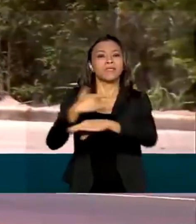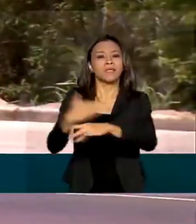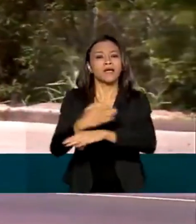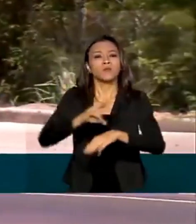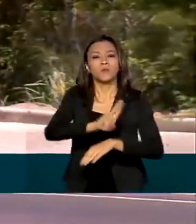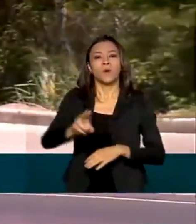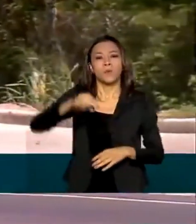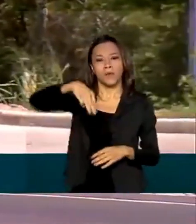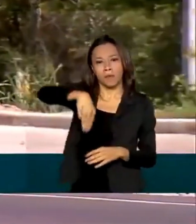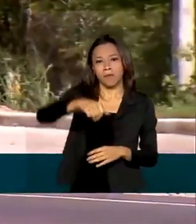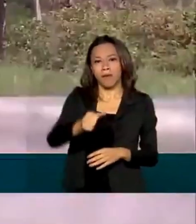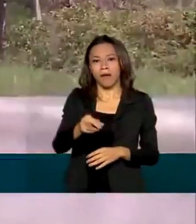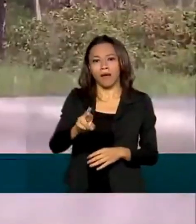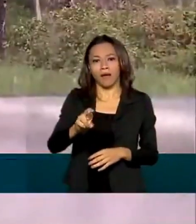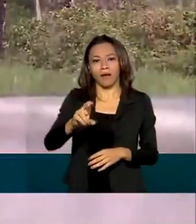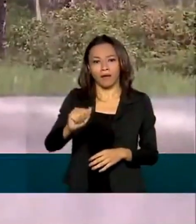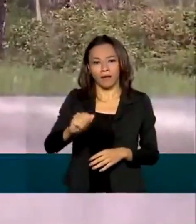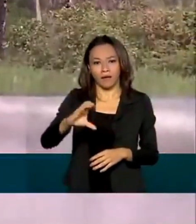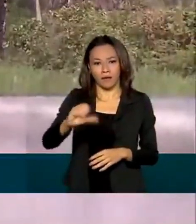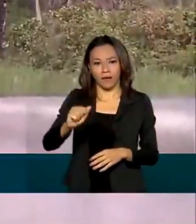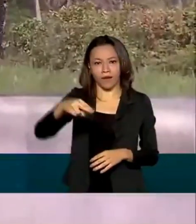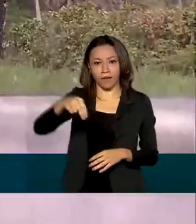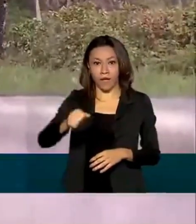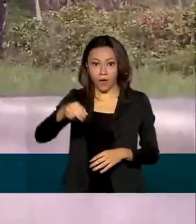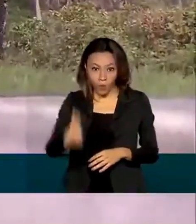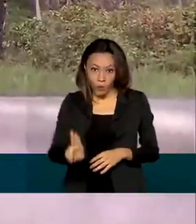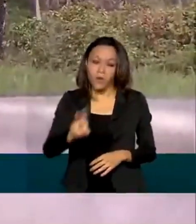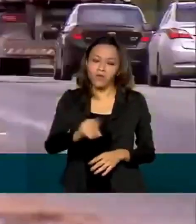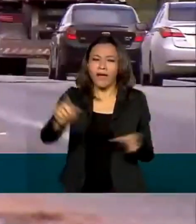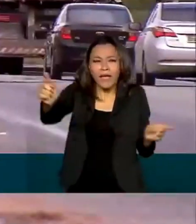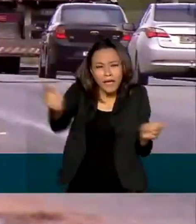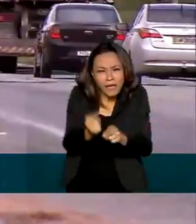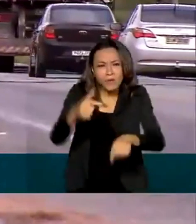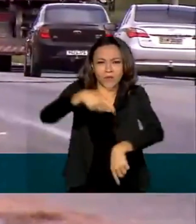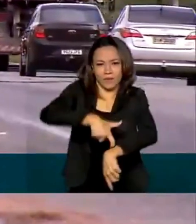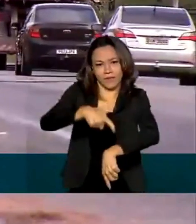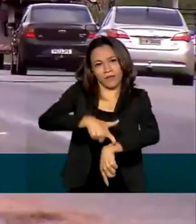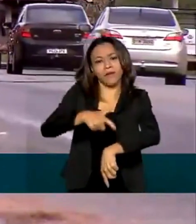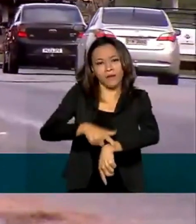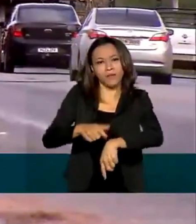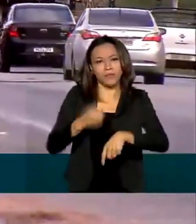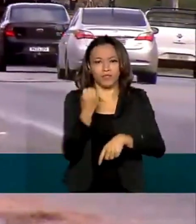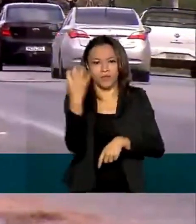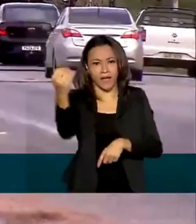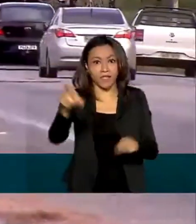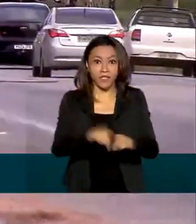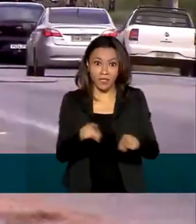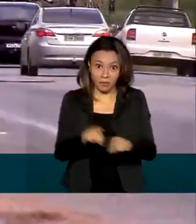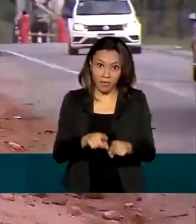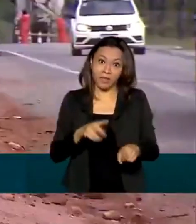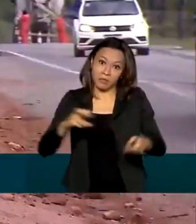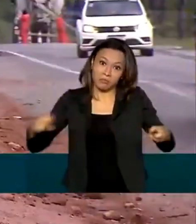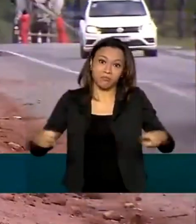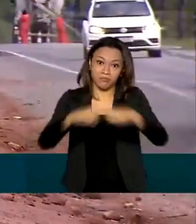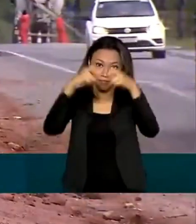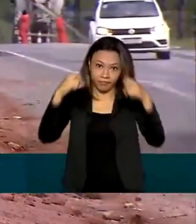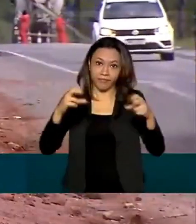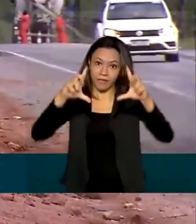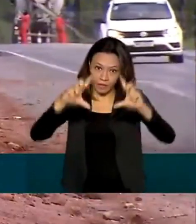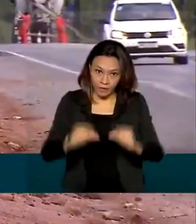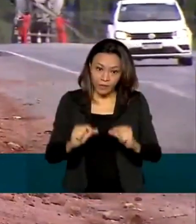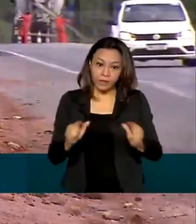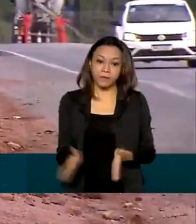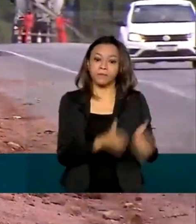pronta, vai facilitar o escoamento de carga, reduzir o tempo de viagem e o número de acidentes na região. A duplicação da BR